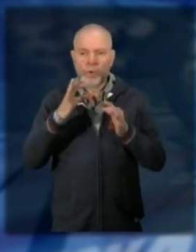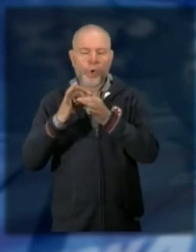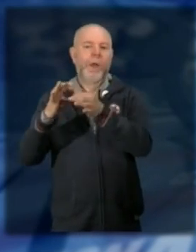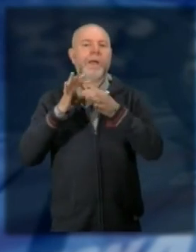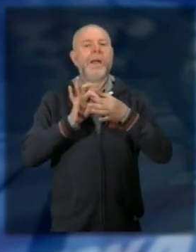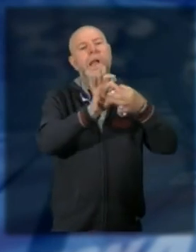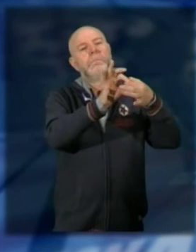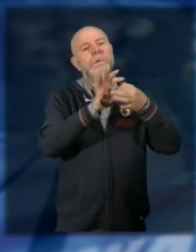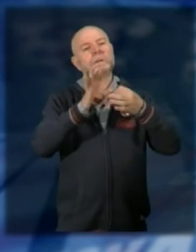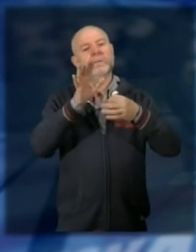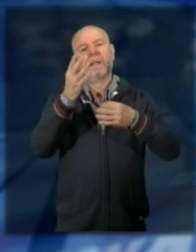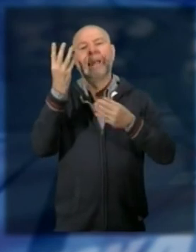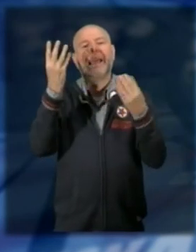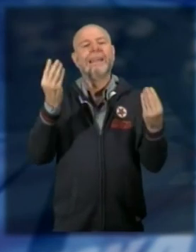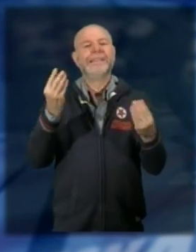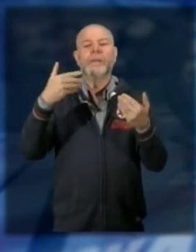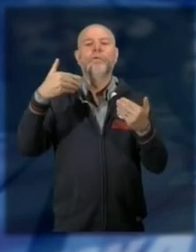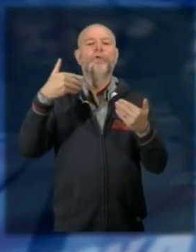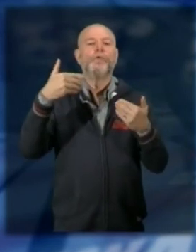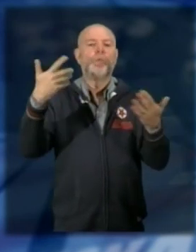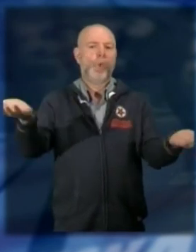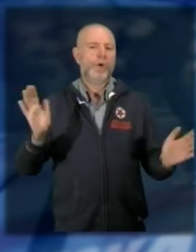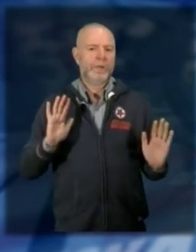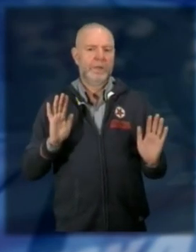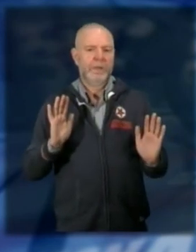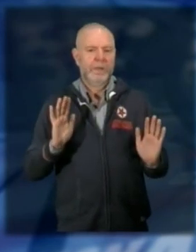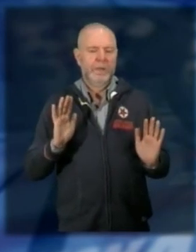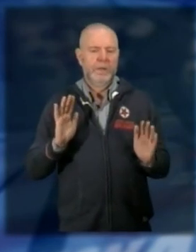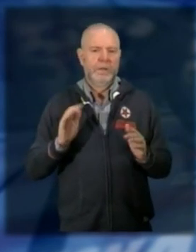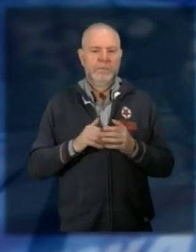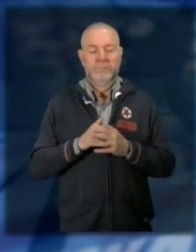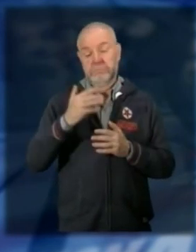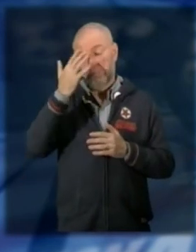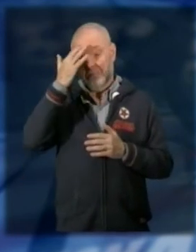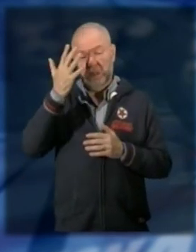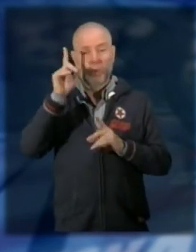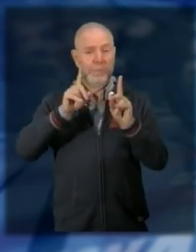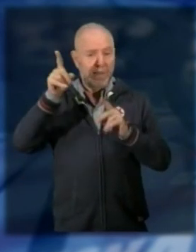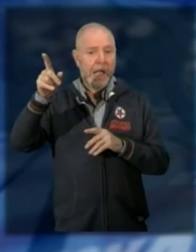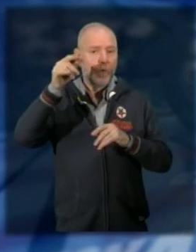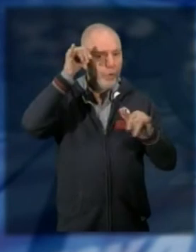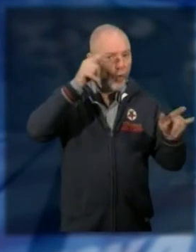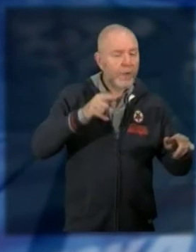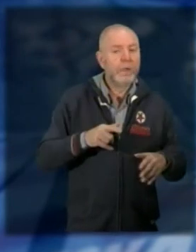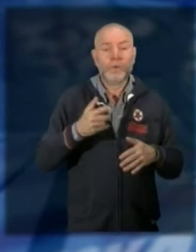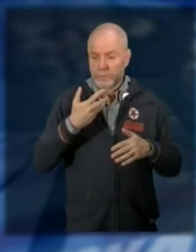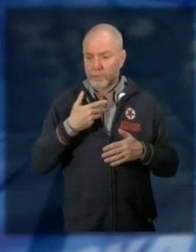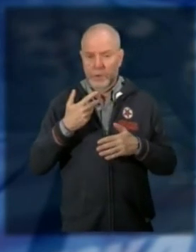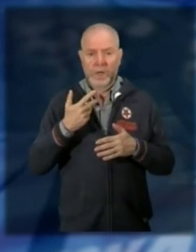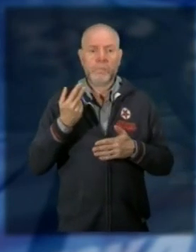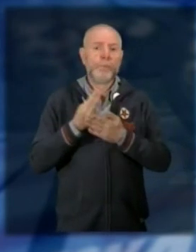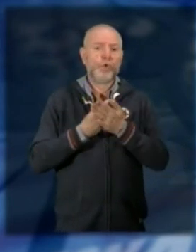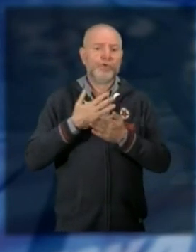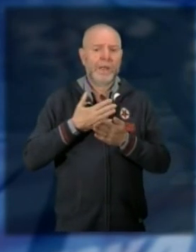con enti fuori dal territorio stiamo già pensando di collegarci con Milano e con Torino per alcuni